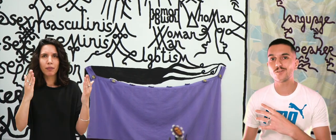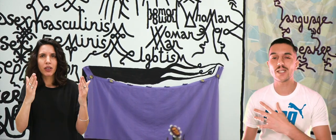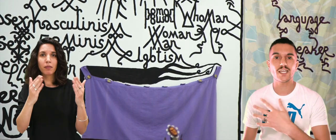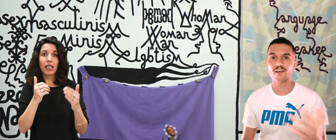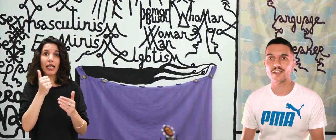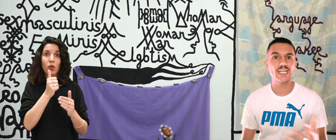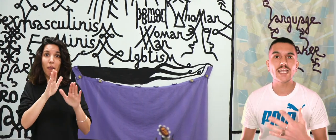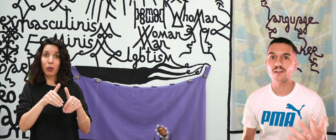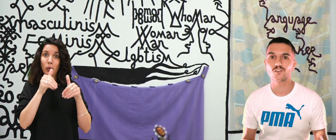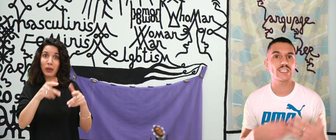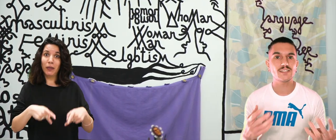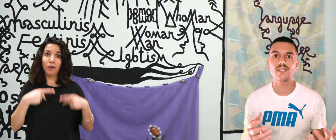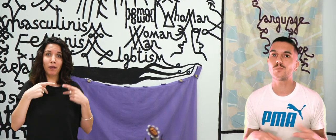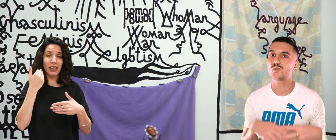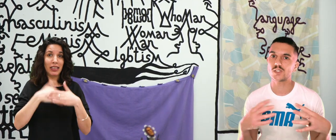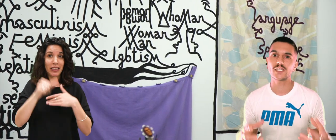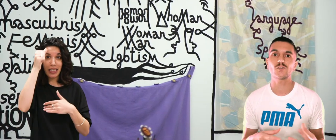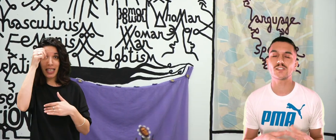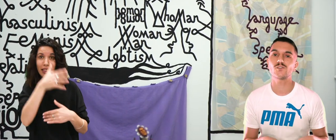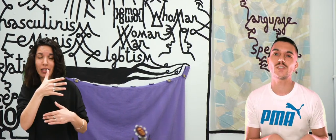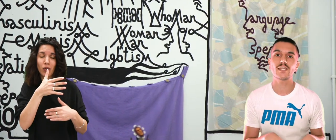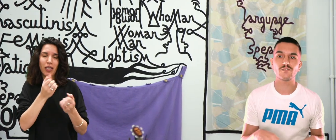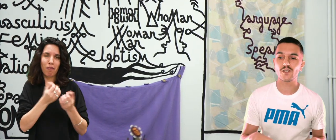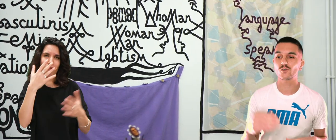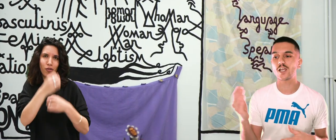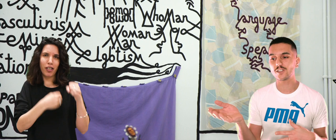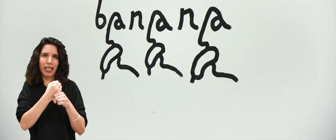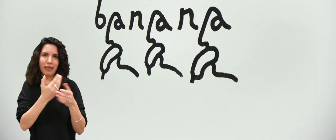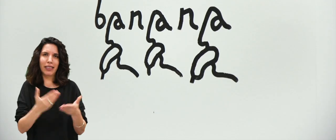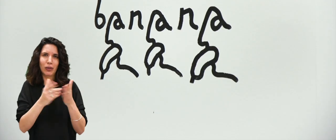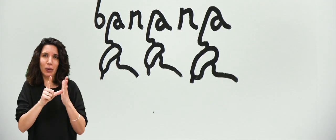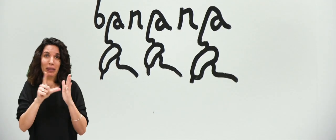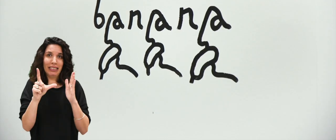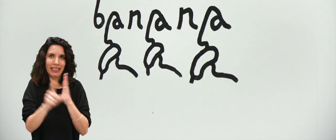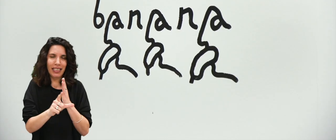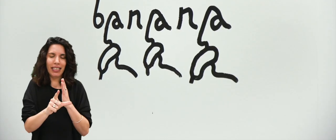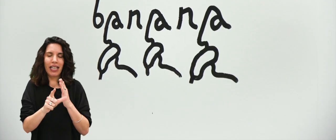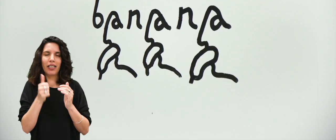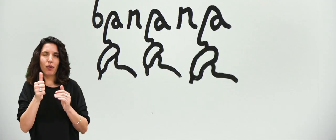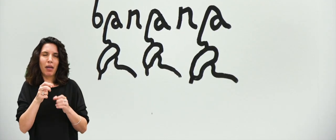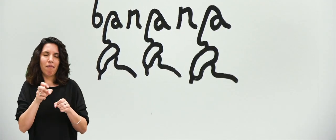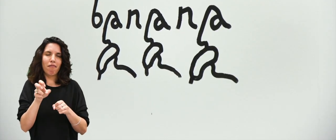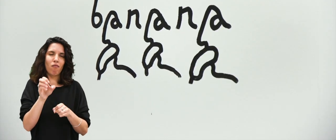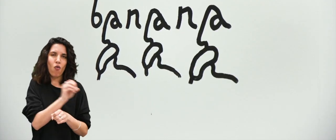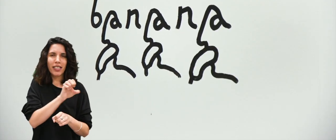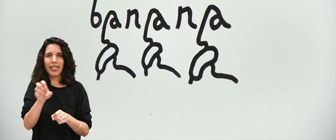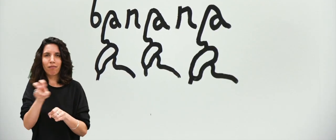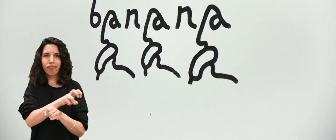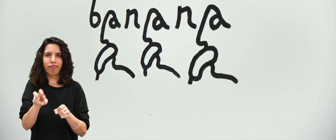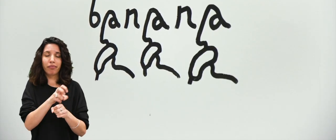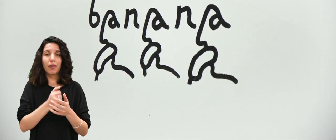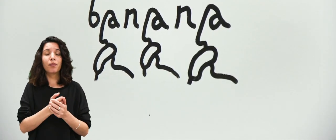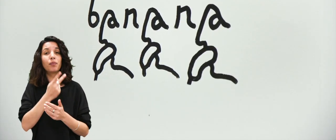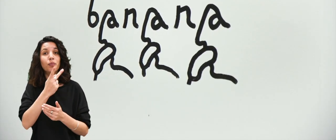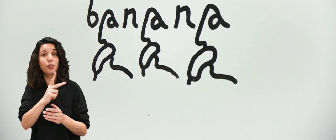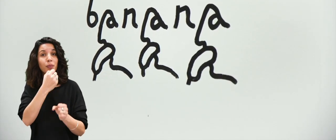resté de manière illégale en tant qu'exilé plusieurs années aux États-Unis à naviguer entre la côte Est et la côte Ouest. Ce que j'aime beaucoup dans la pratique de